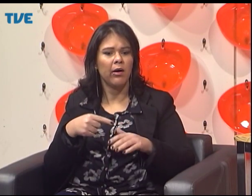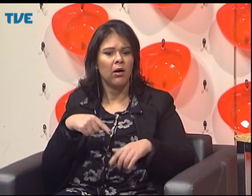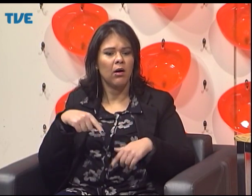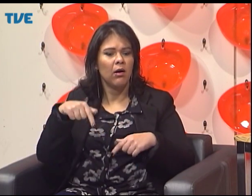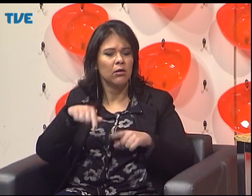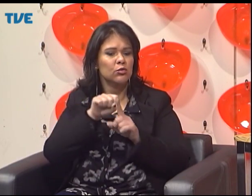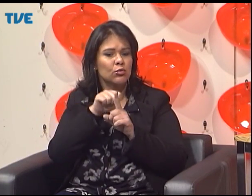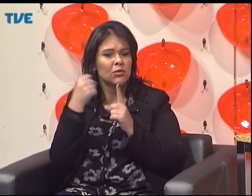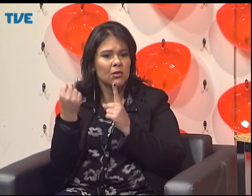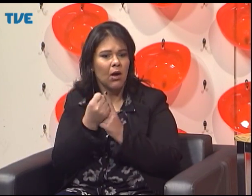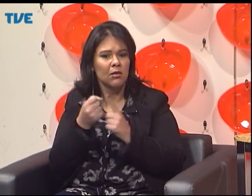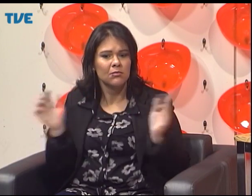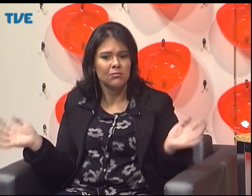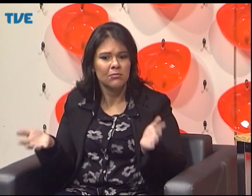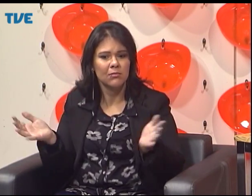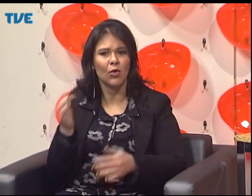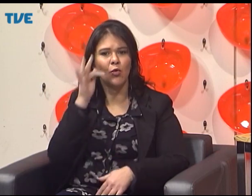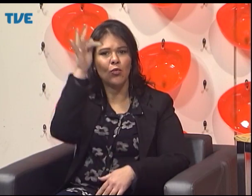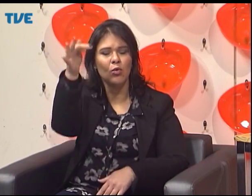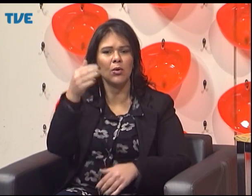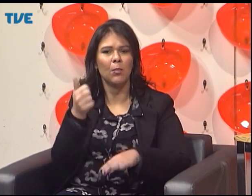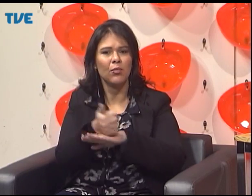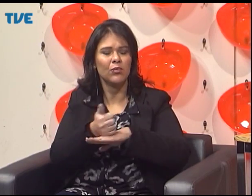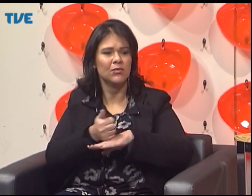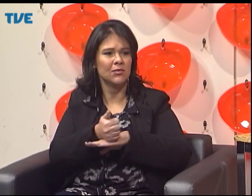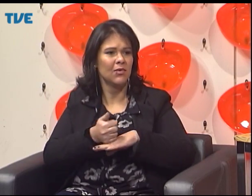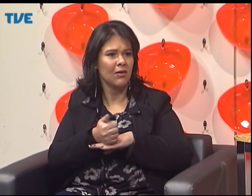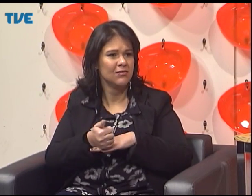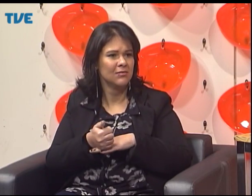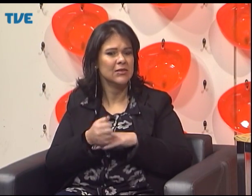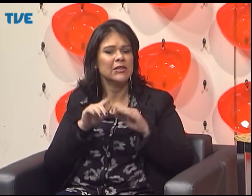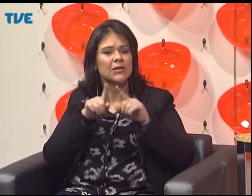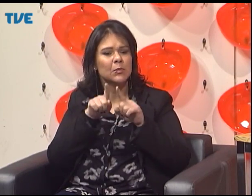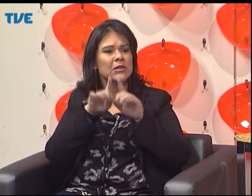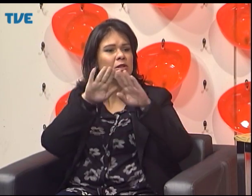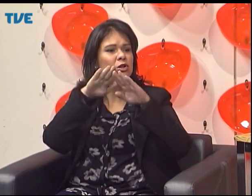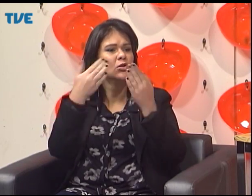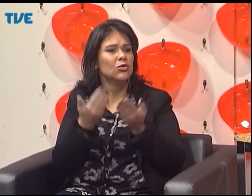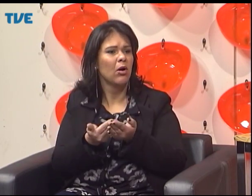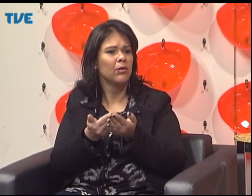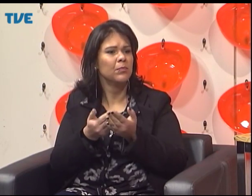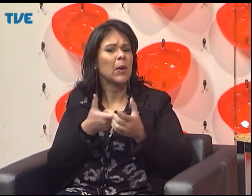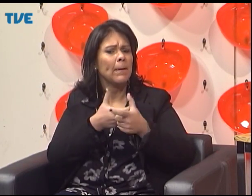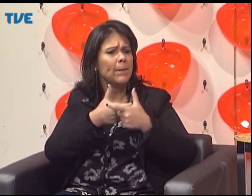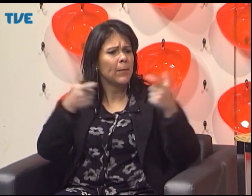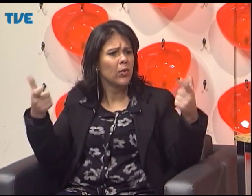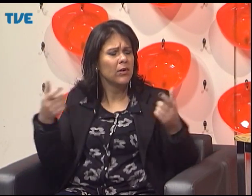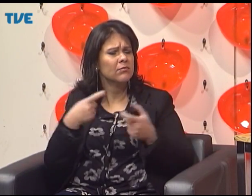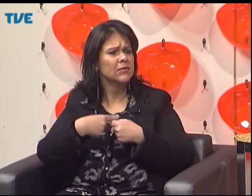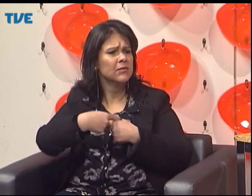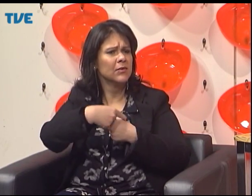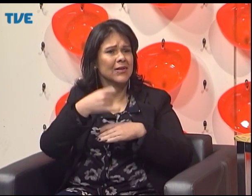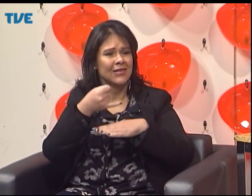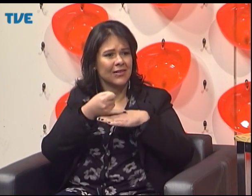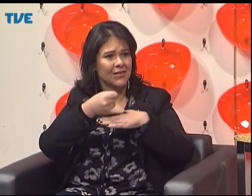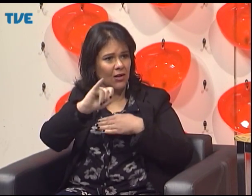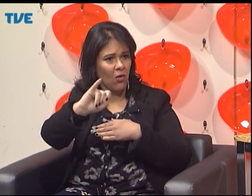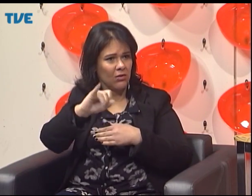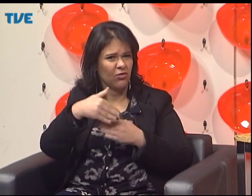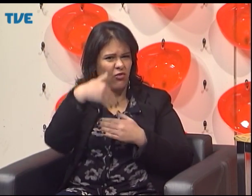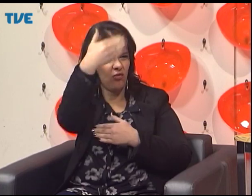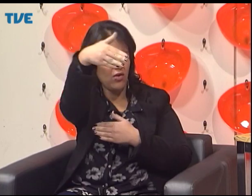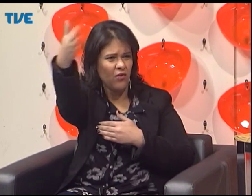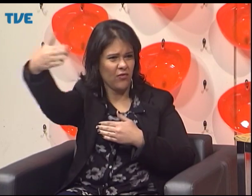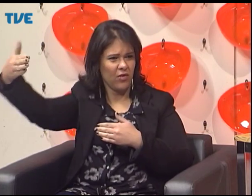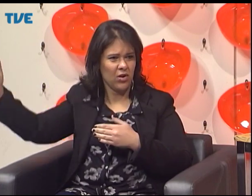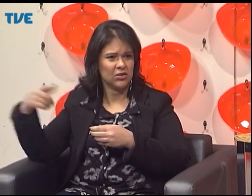vão se integrar na sociedade. A sociedade hoje, ela está muito voltada para a profissionalização, para a